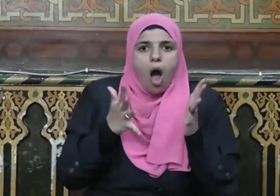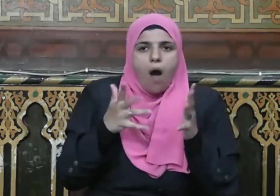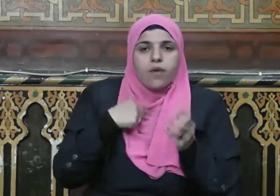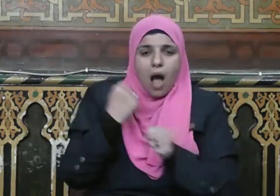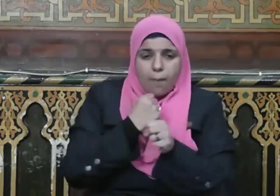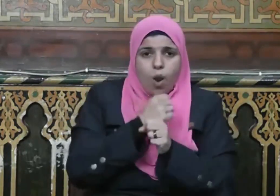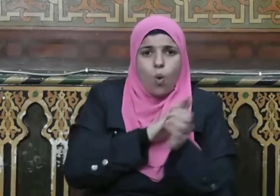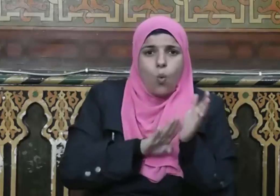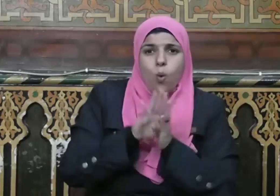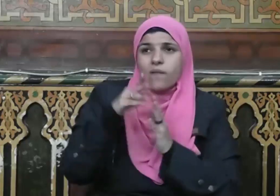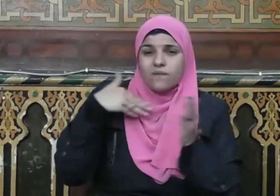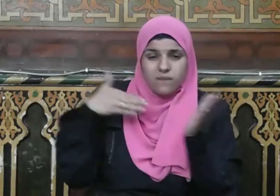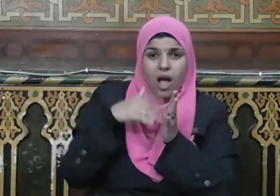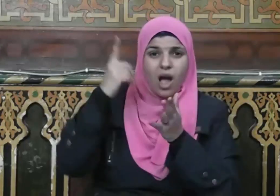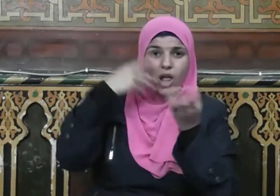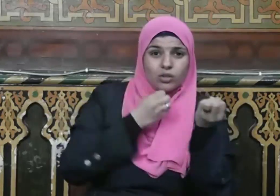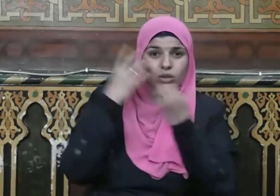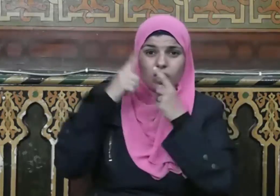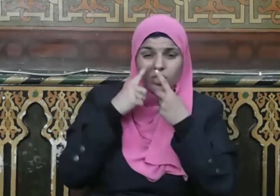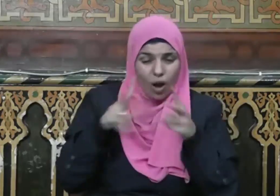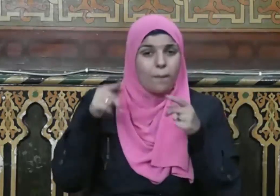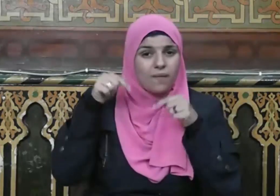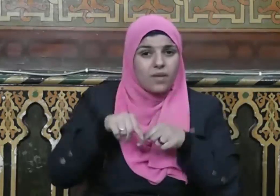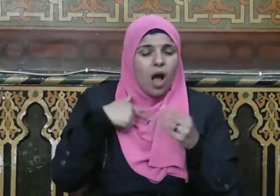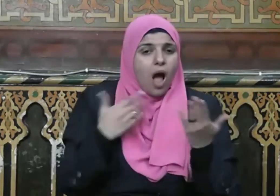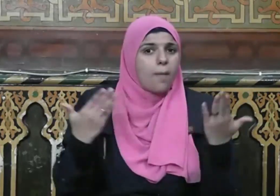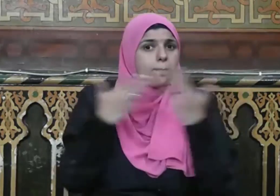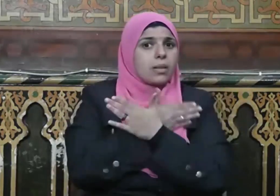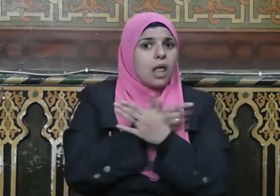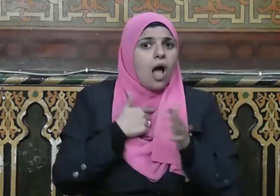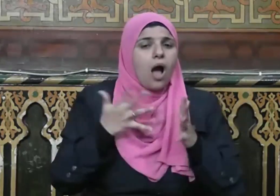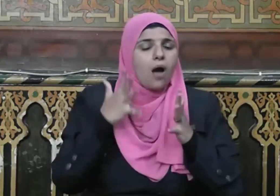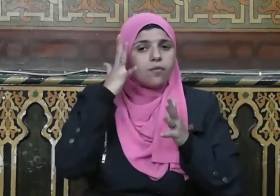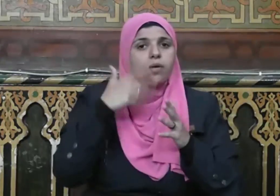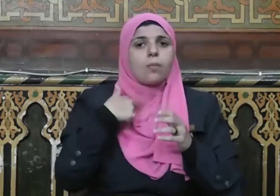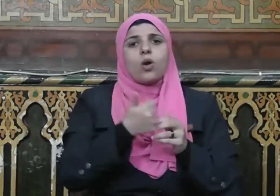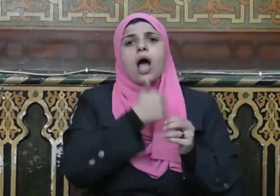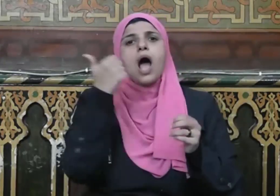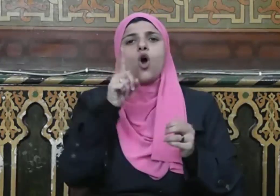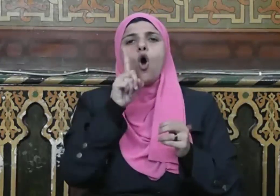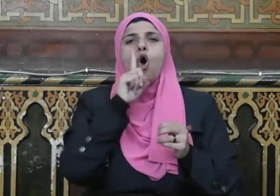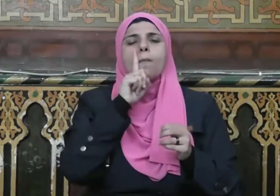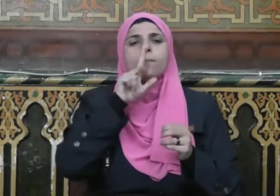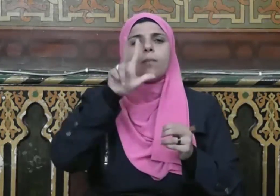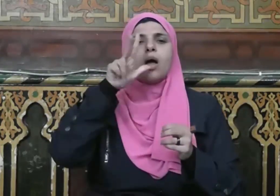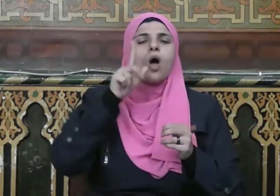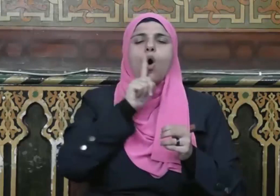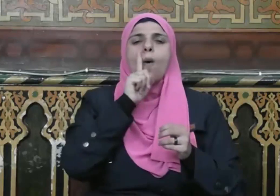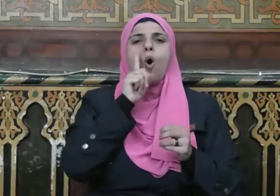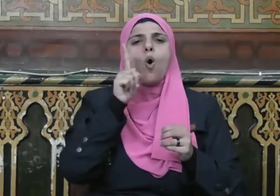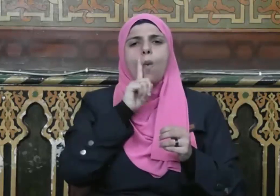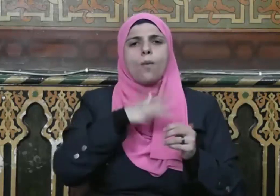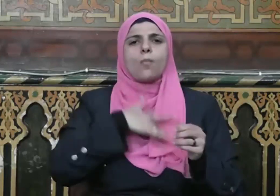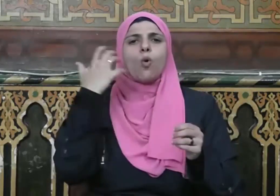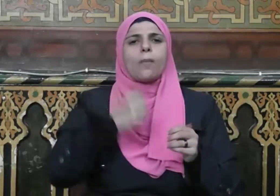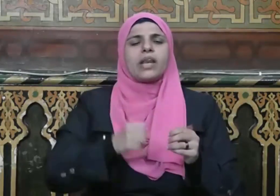وجلون من تبدل حالهم فعن أم المؤمنين عائشة رضي الله عنها